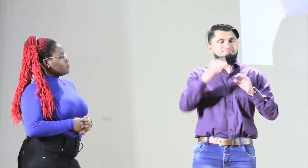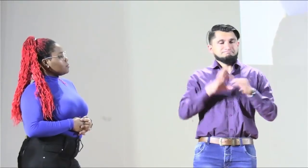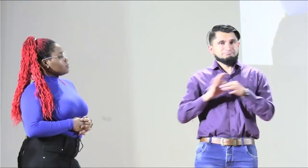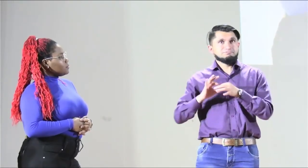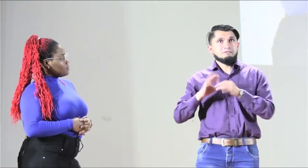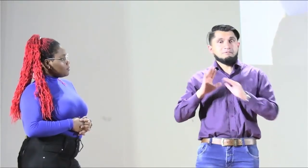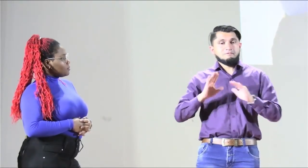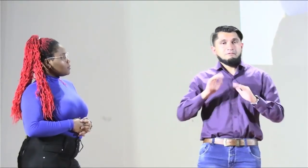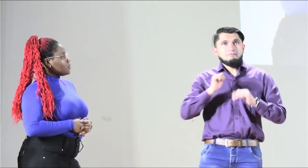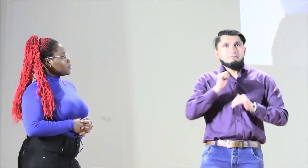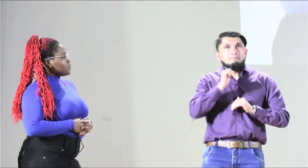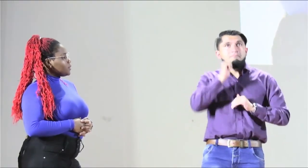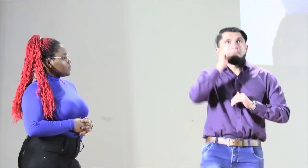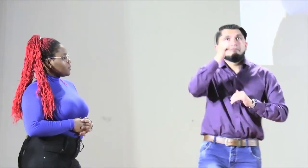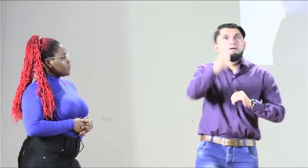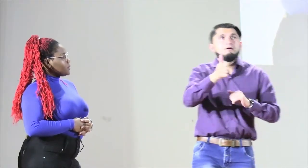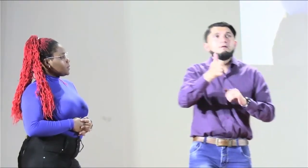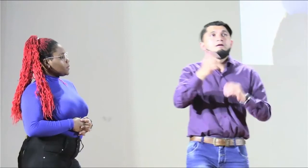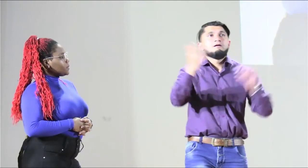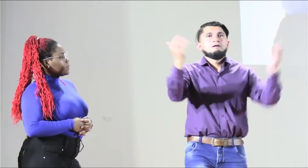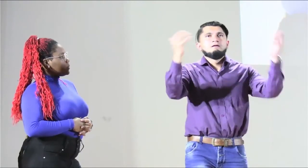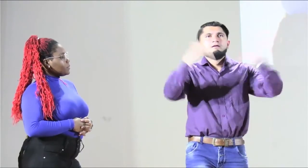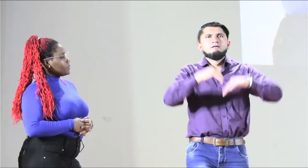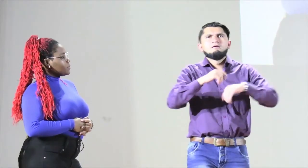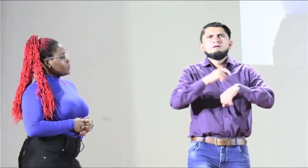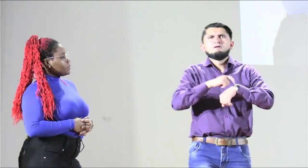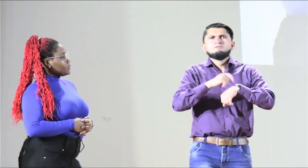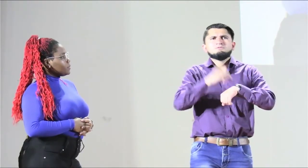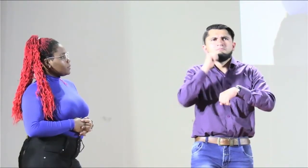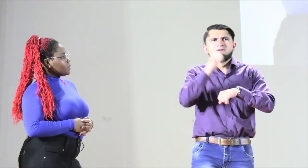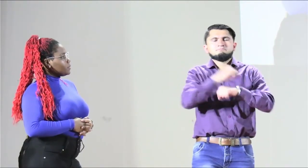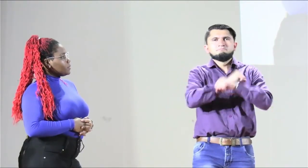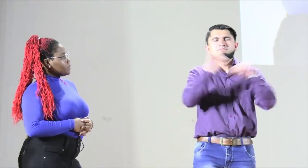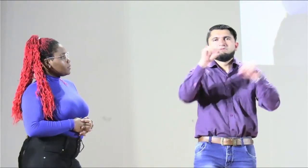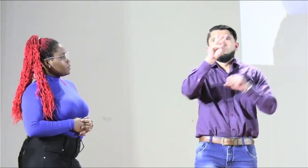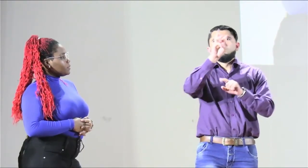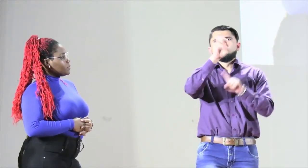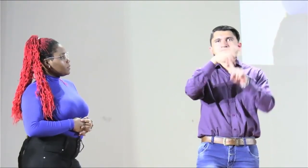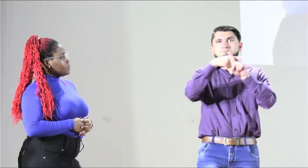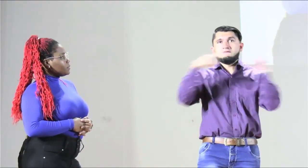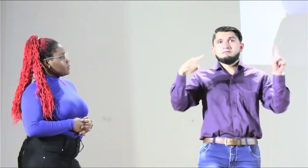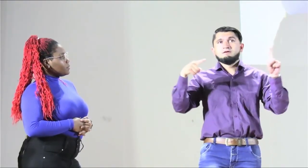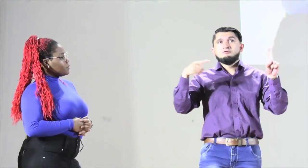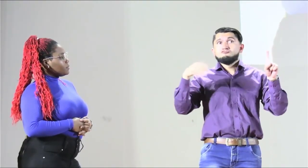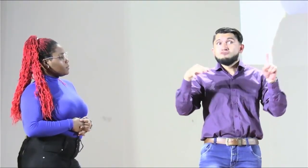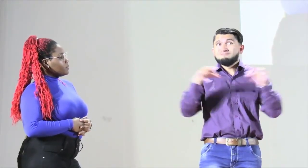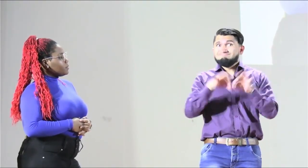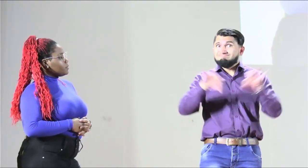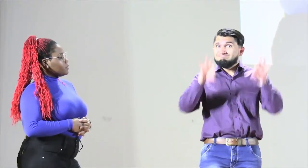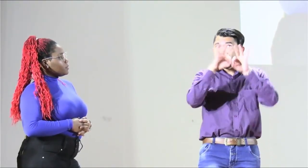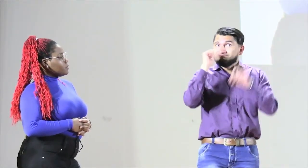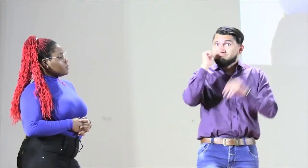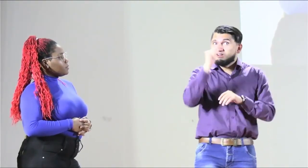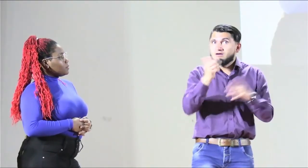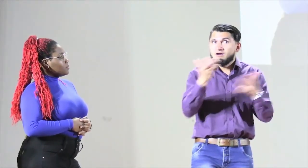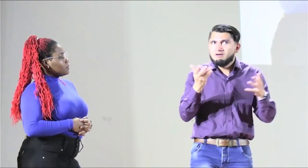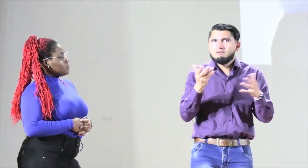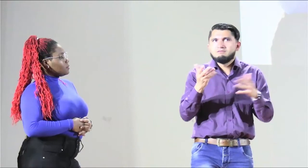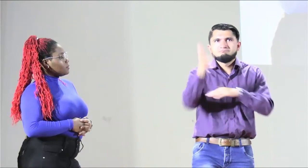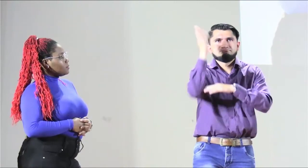desarrollan los niños y jóvenes, pues todo eso va hilando. Y el día de mañana, desde las 8 y